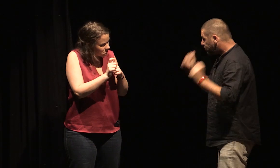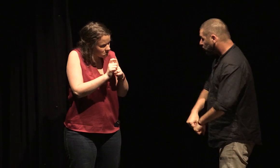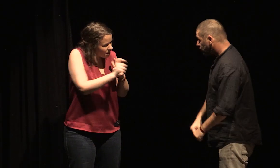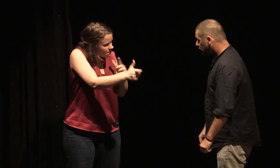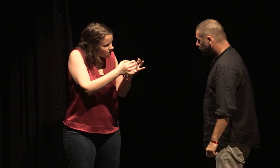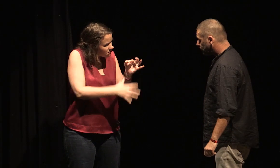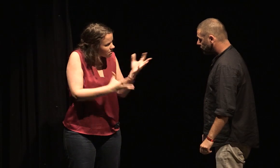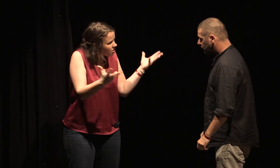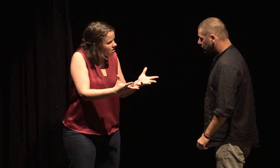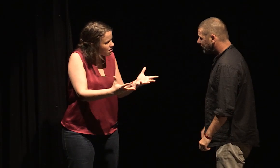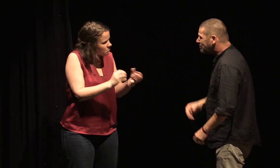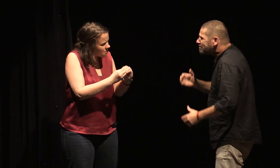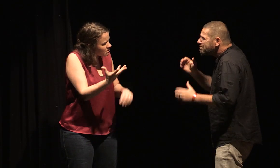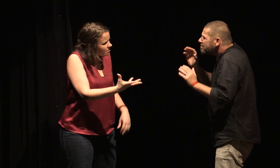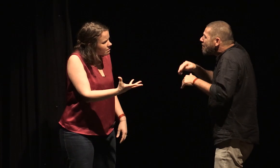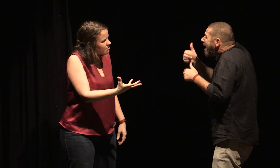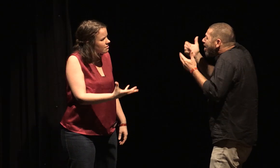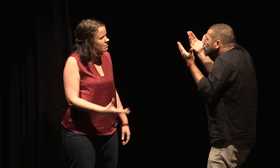M'absenter seulement une nuit peut me coûter 5 années de prison.